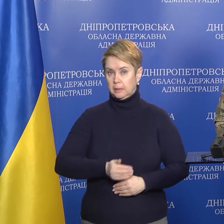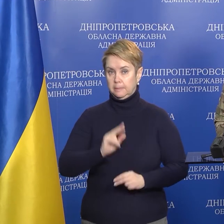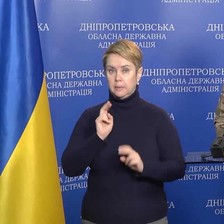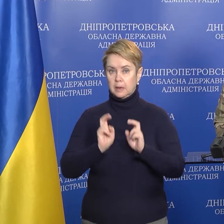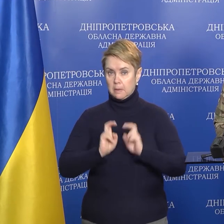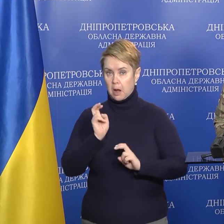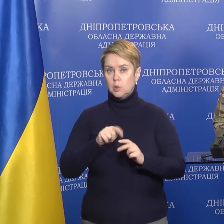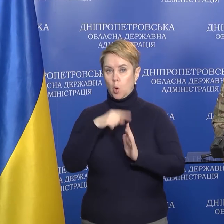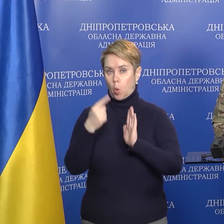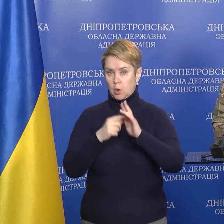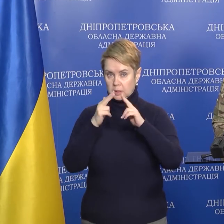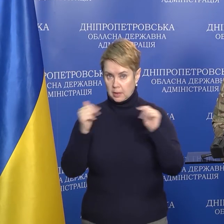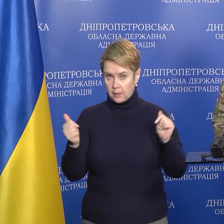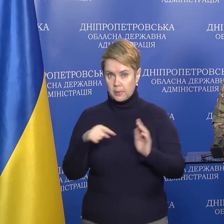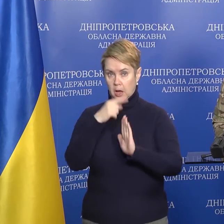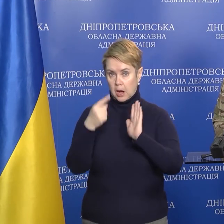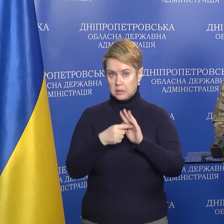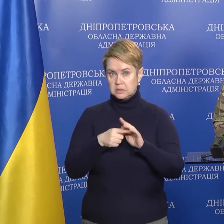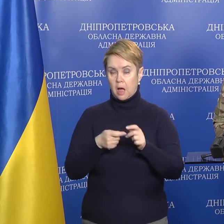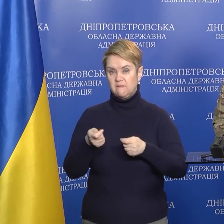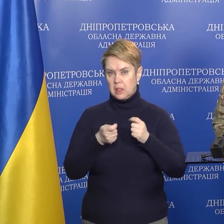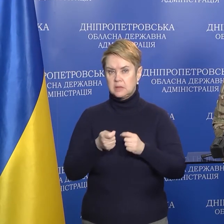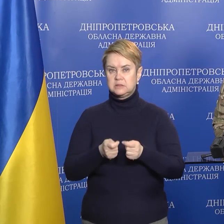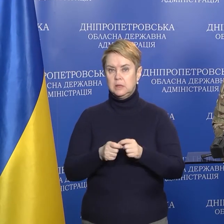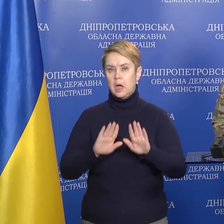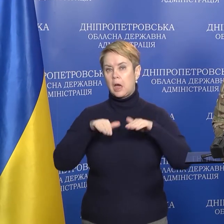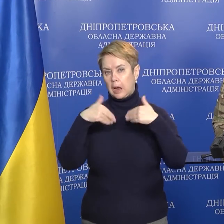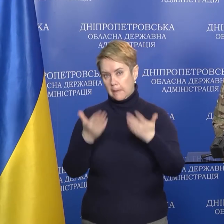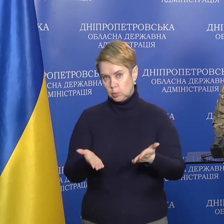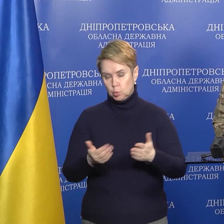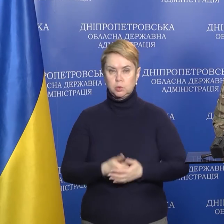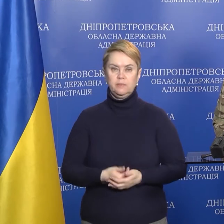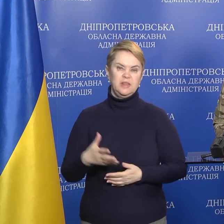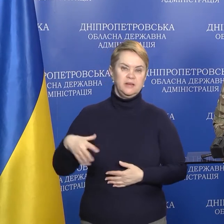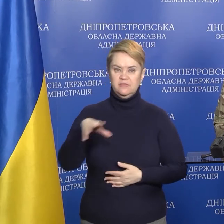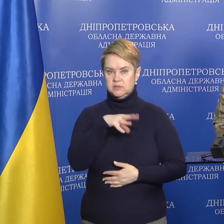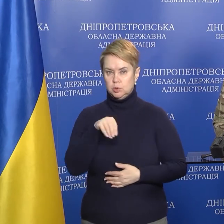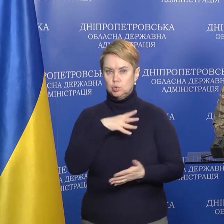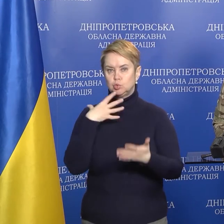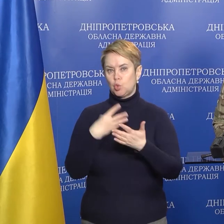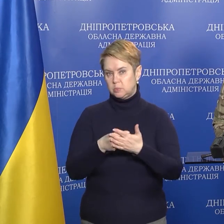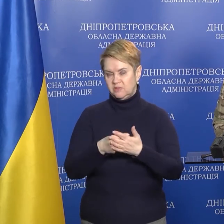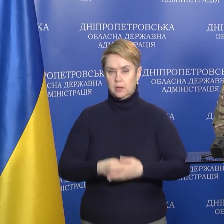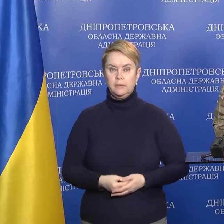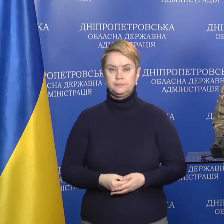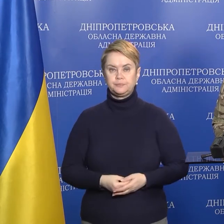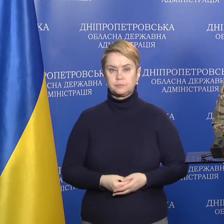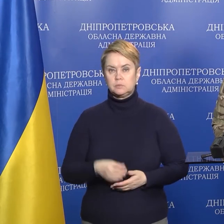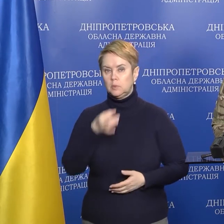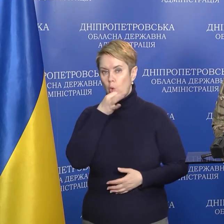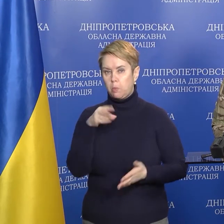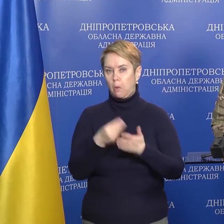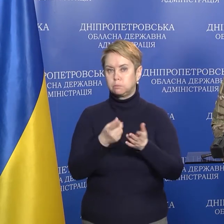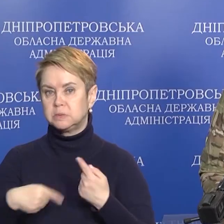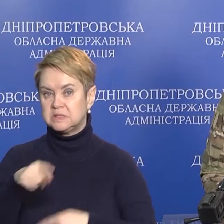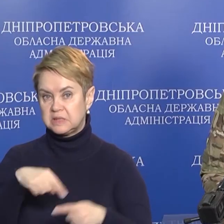міста Днепр. Городська власть настоятельно рекомендує всім, собственникам любого